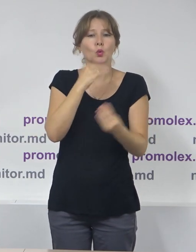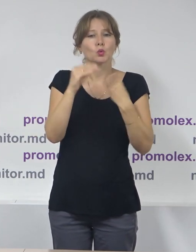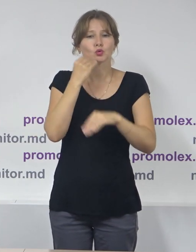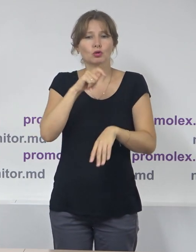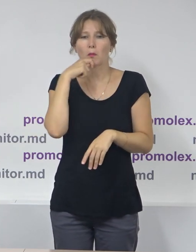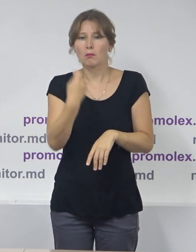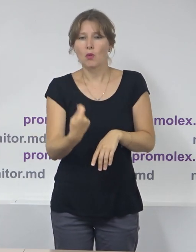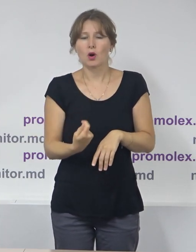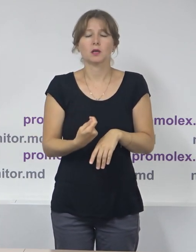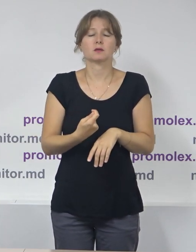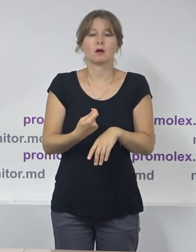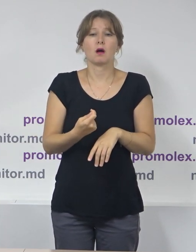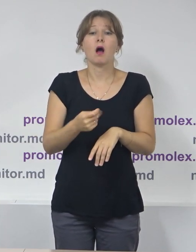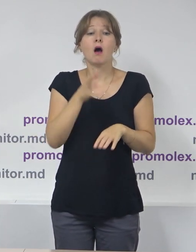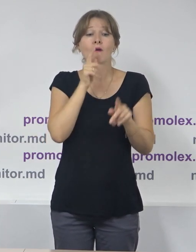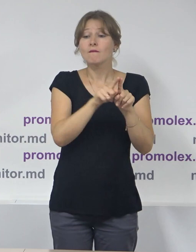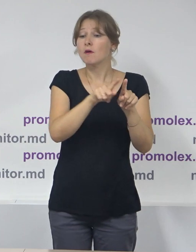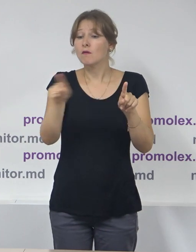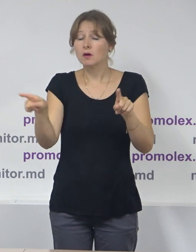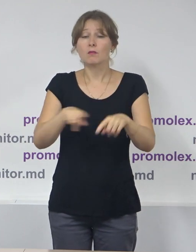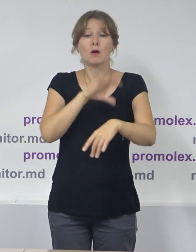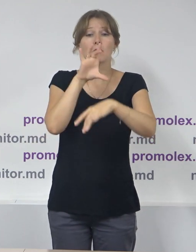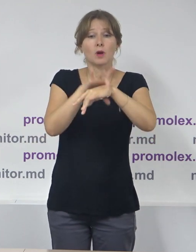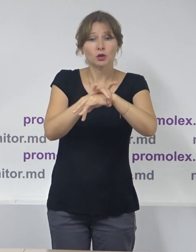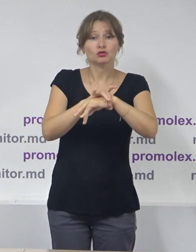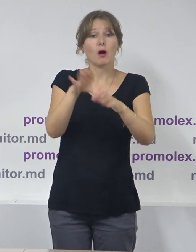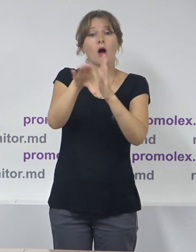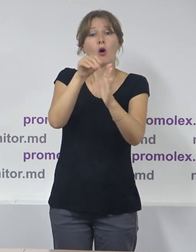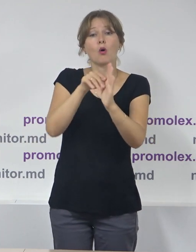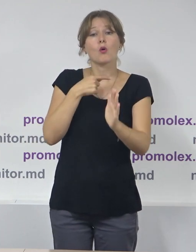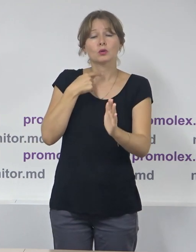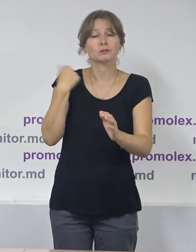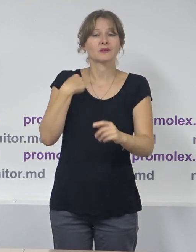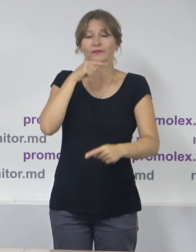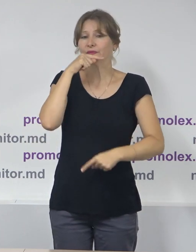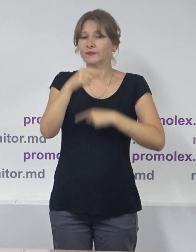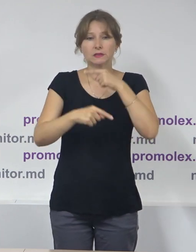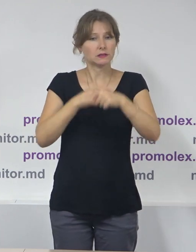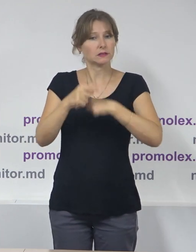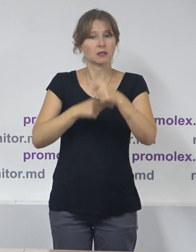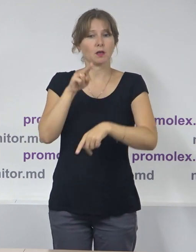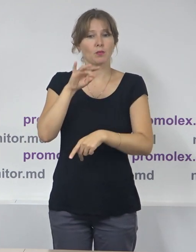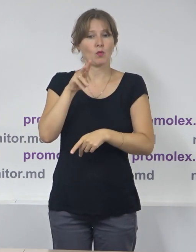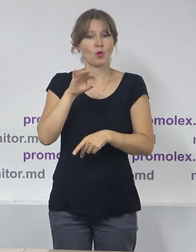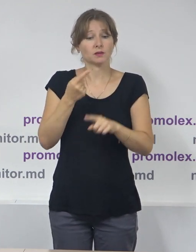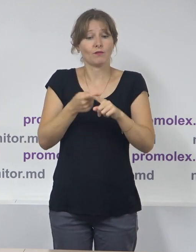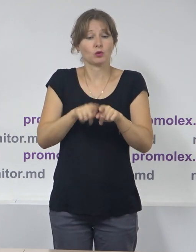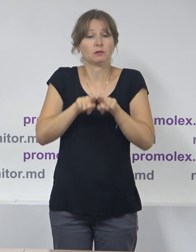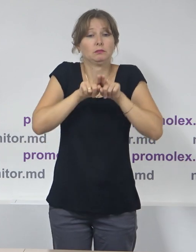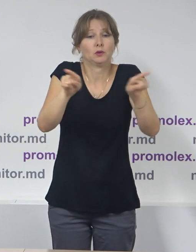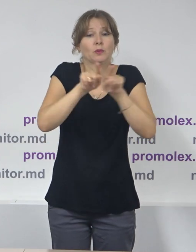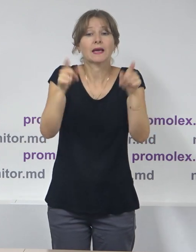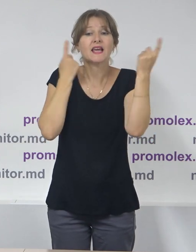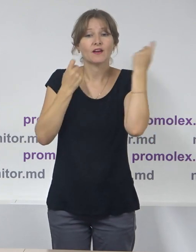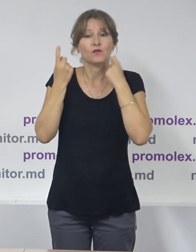mod tradițional, pe lângă observarea legilor, Promolex realizează de fiecare dată și astfel de campanii de informare,